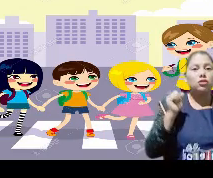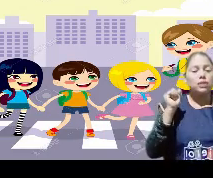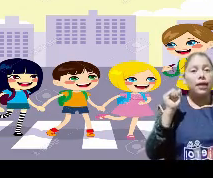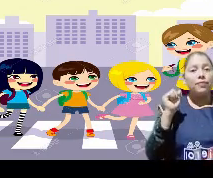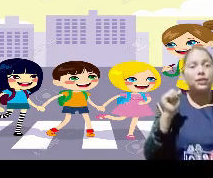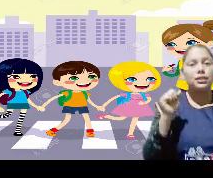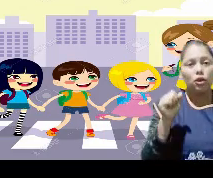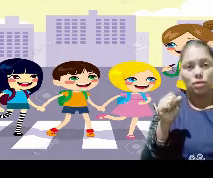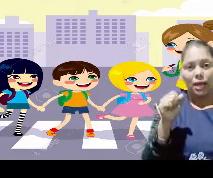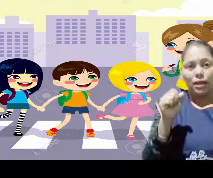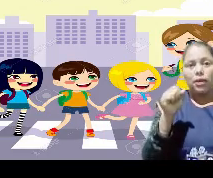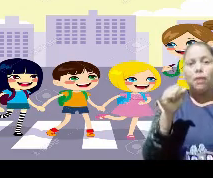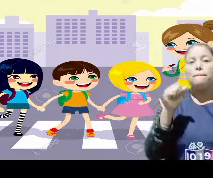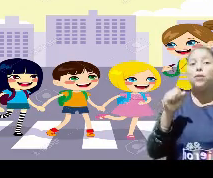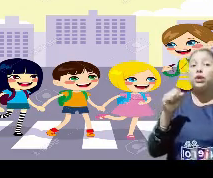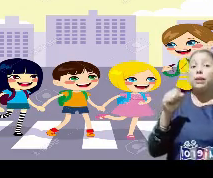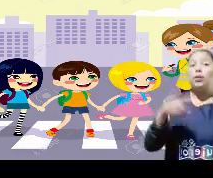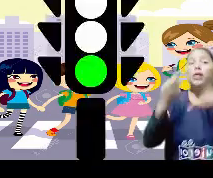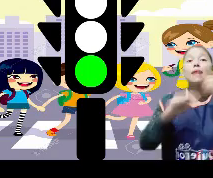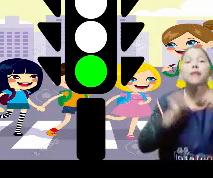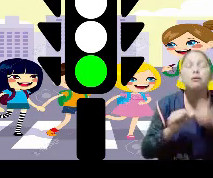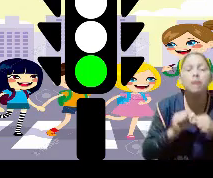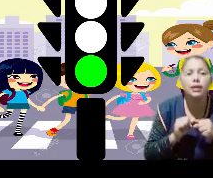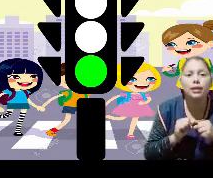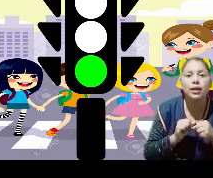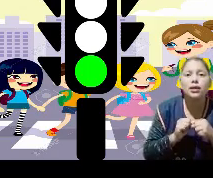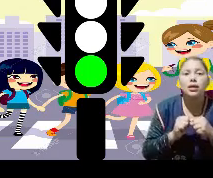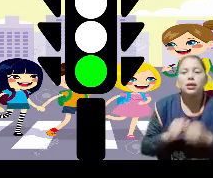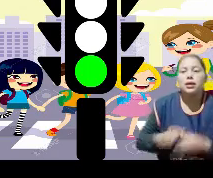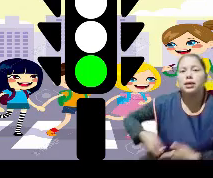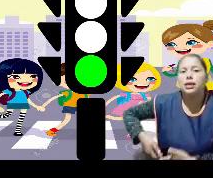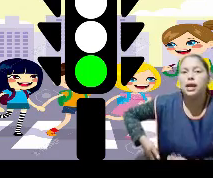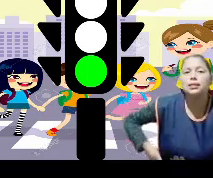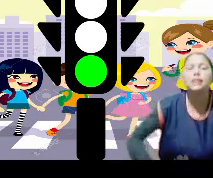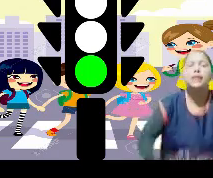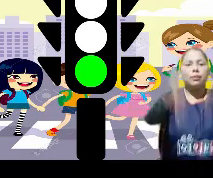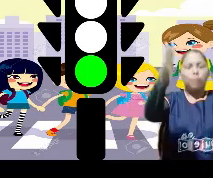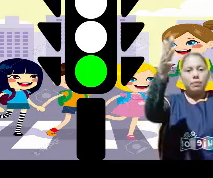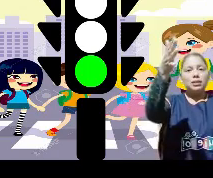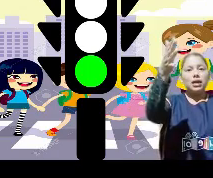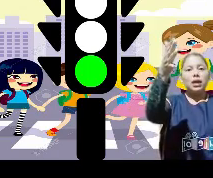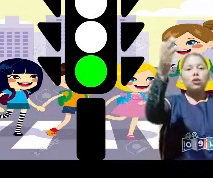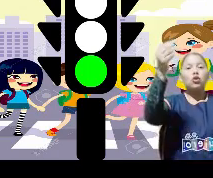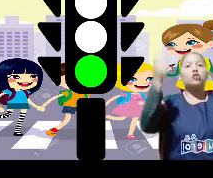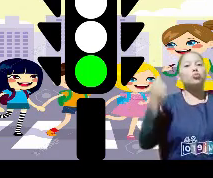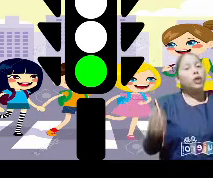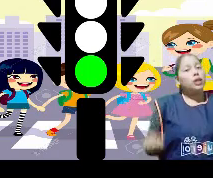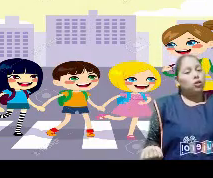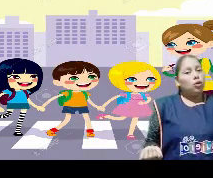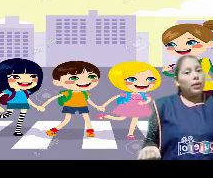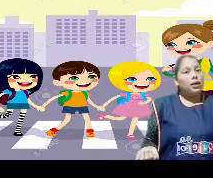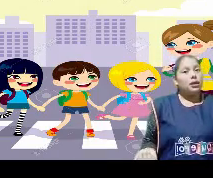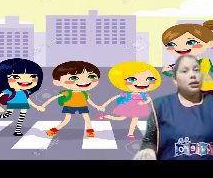atentos antes de cruzar. Porque puede cambiar a verde, y ahí sí que puede pasar el carro, y nos